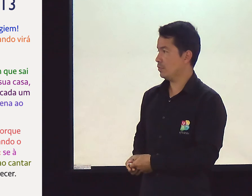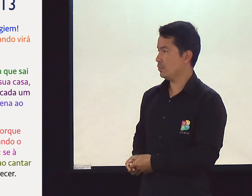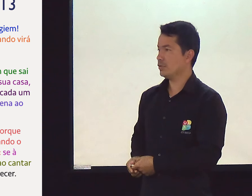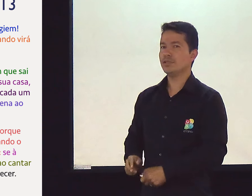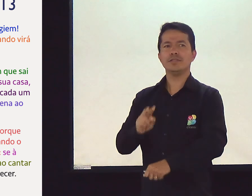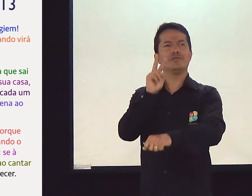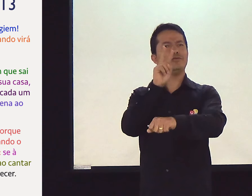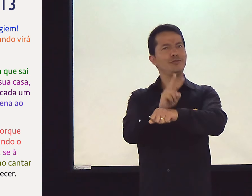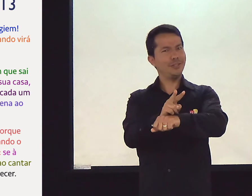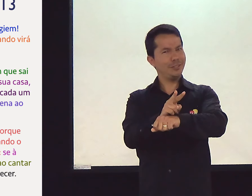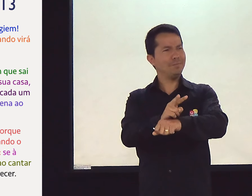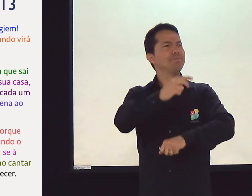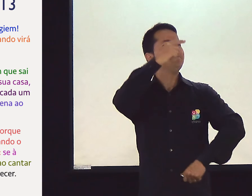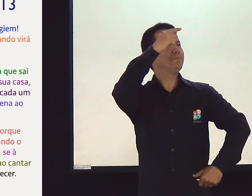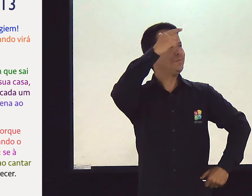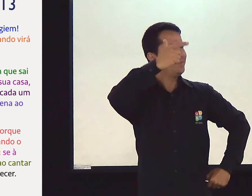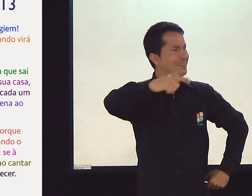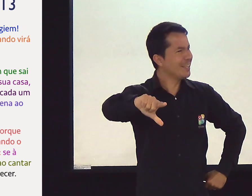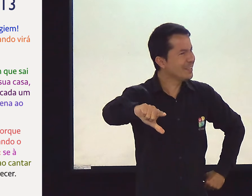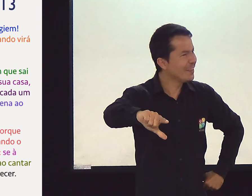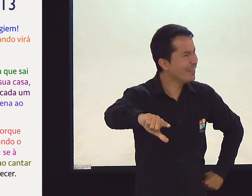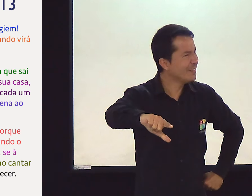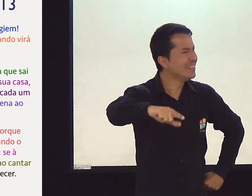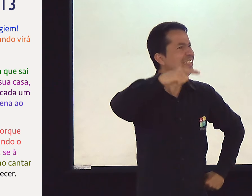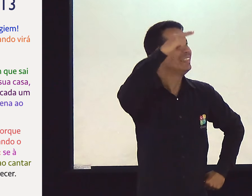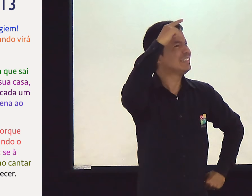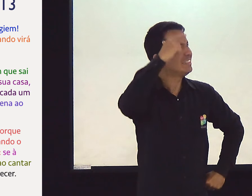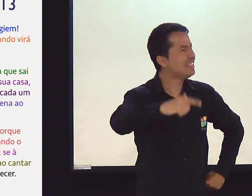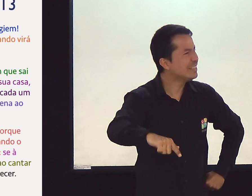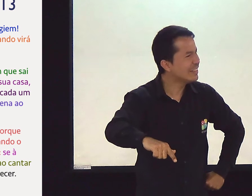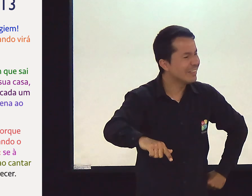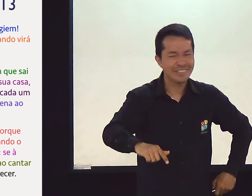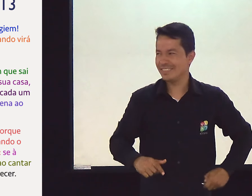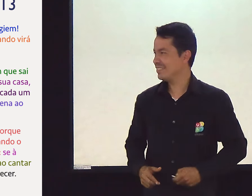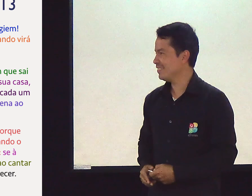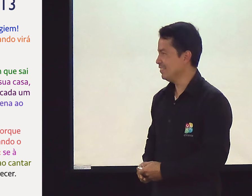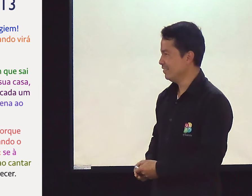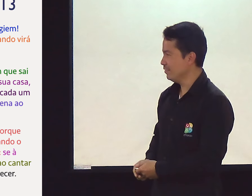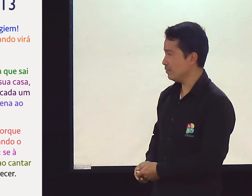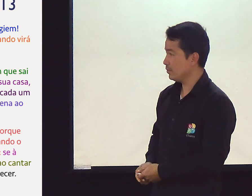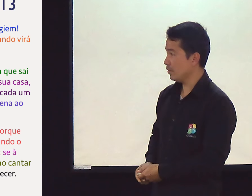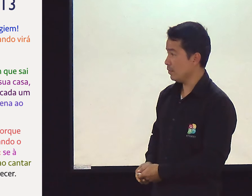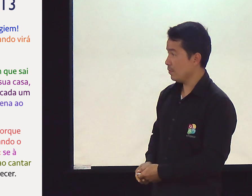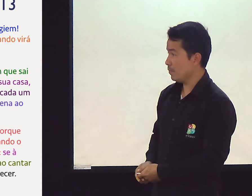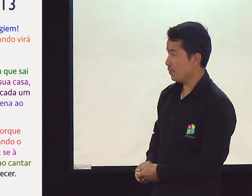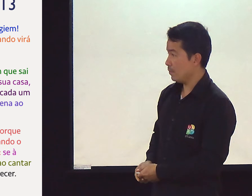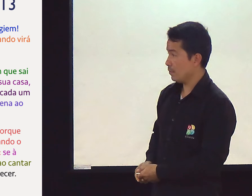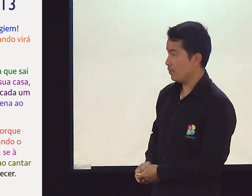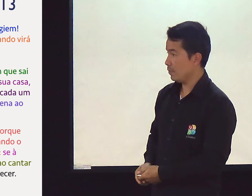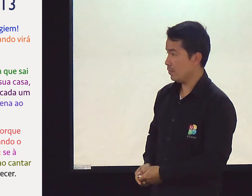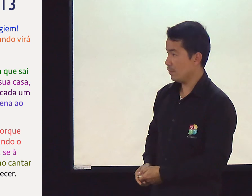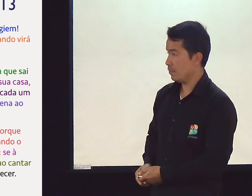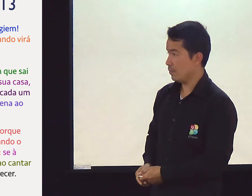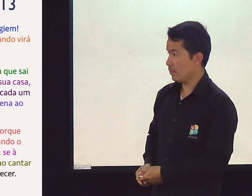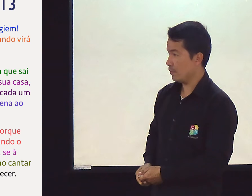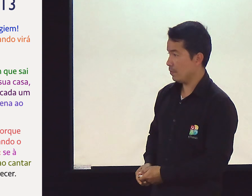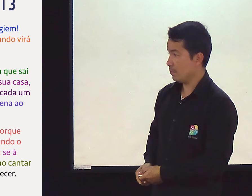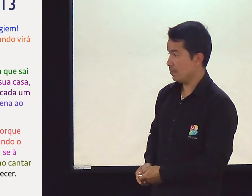Vigiem. De novo. De novo. A terceira vez. Vigiem. Porque vocês não